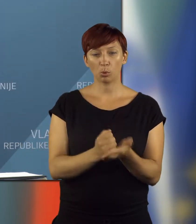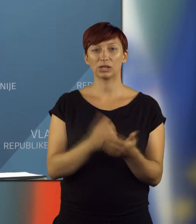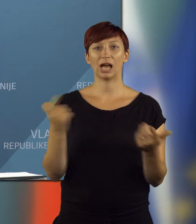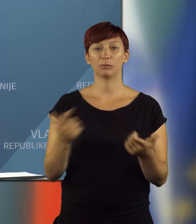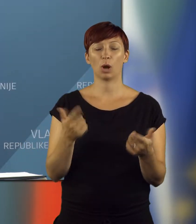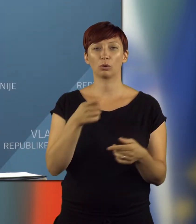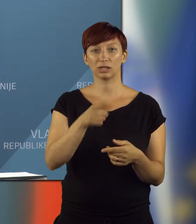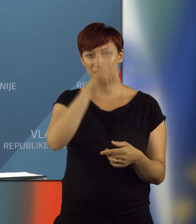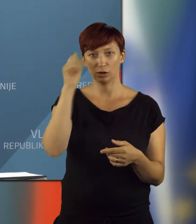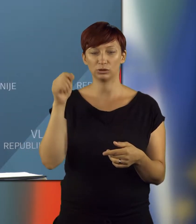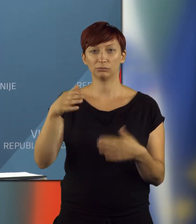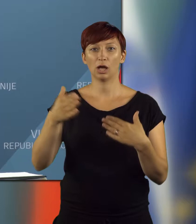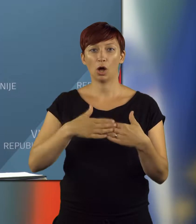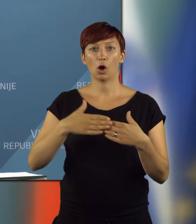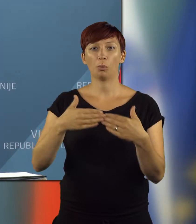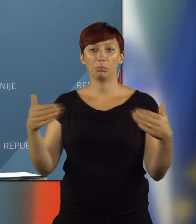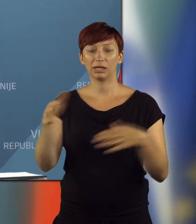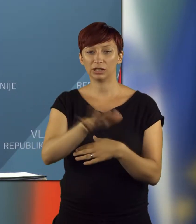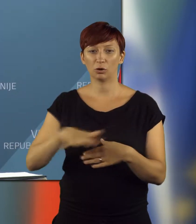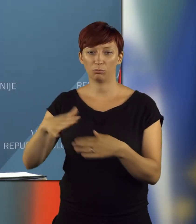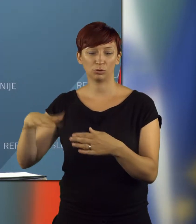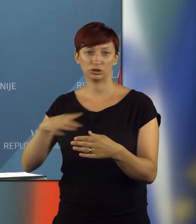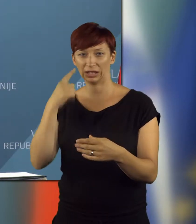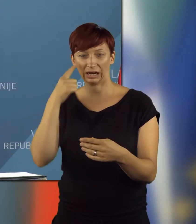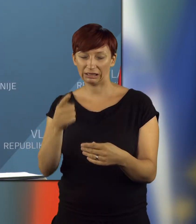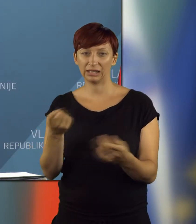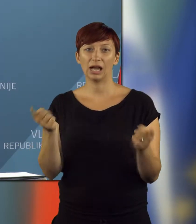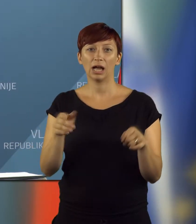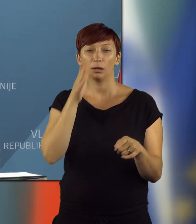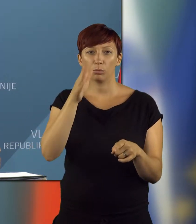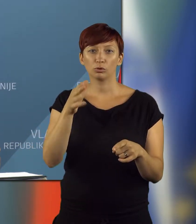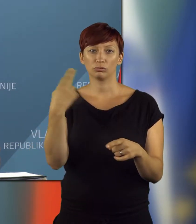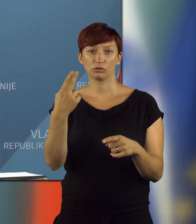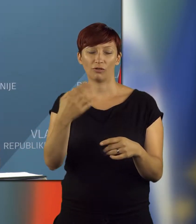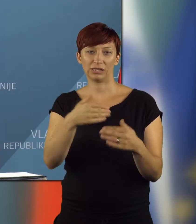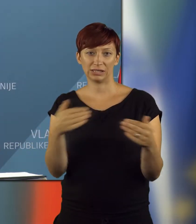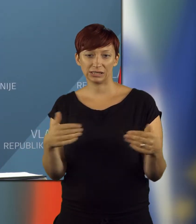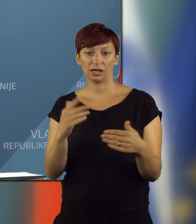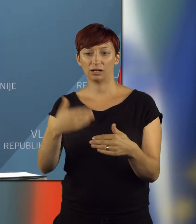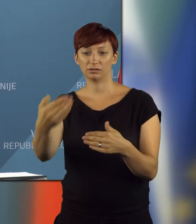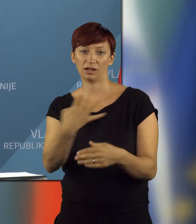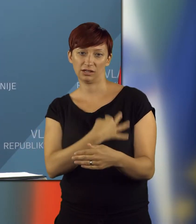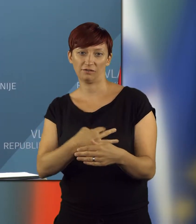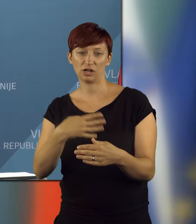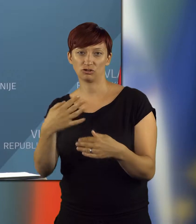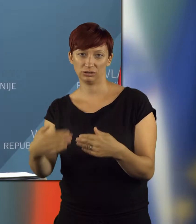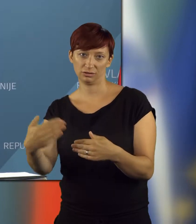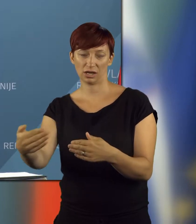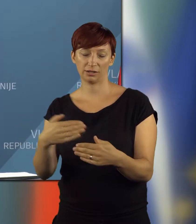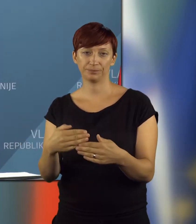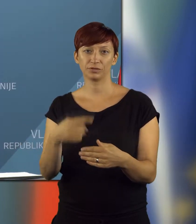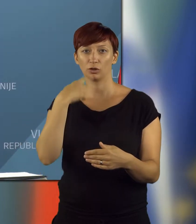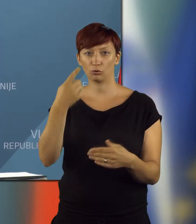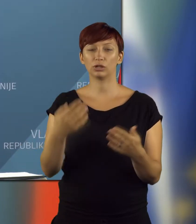Poudarjamo naj, da se ljudem na obmejnih območjih, ne glede na to, ali bodo na slovenski strani ali na hrvaški